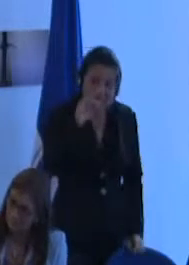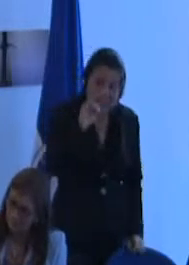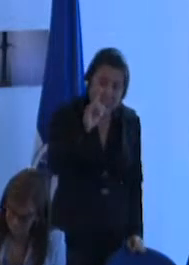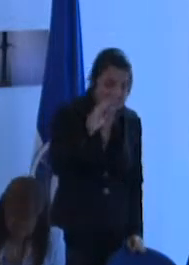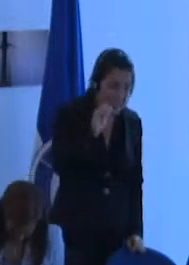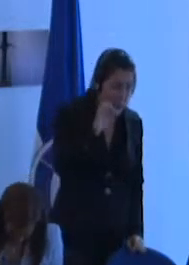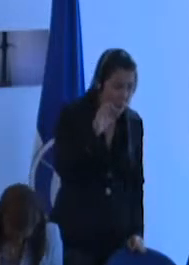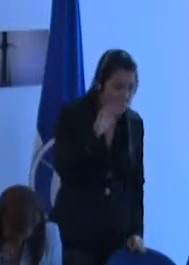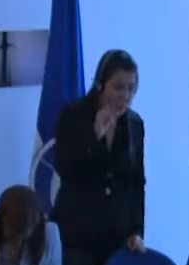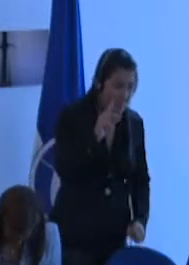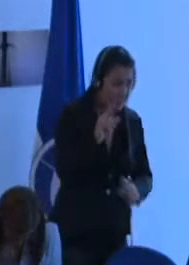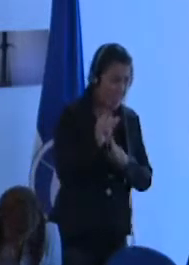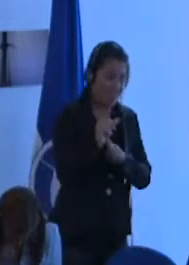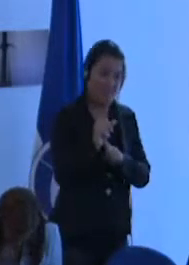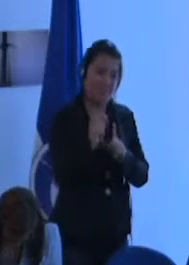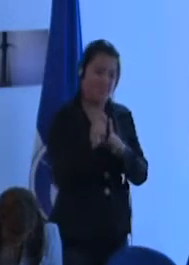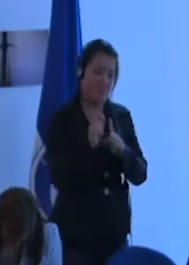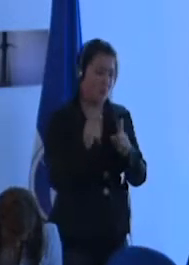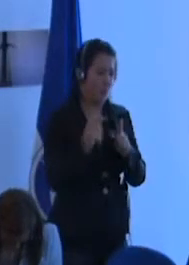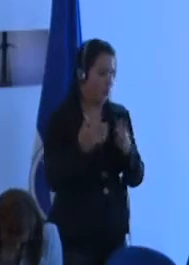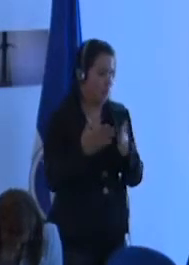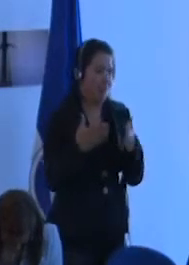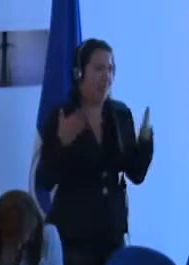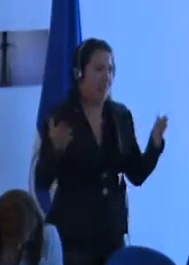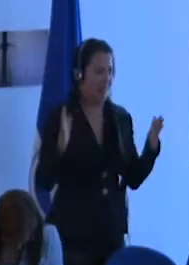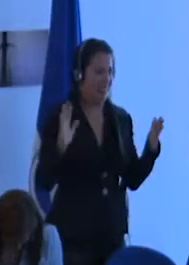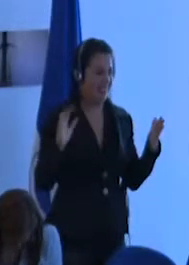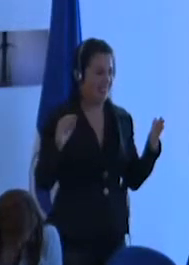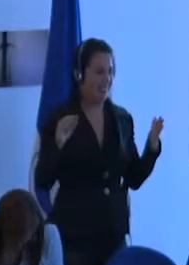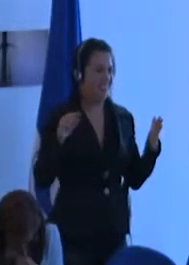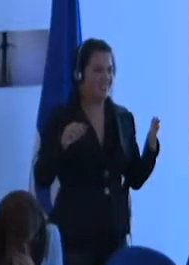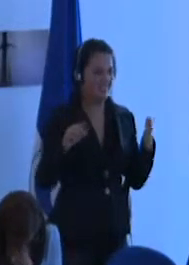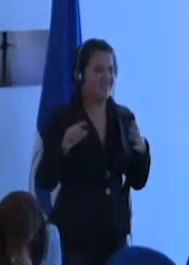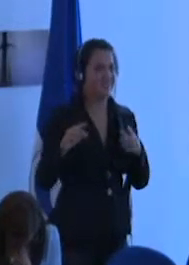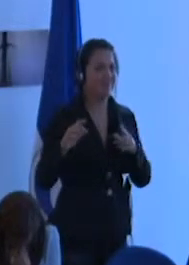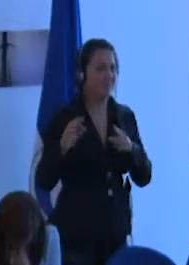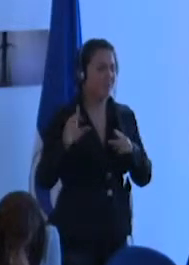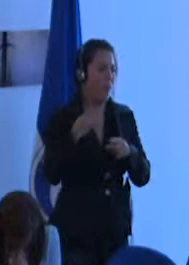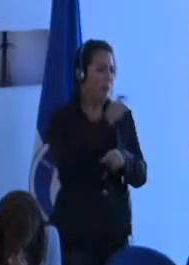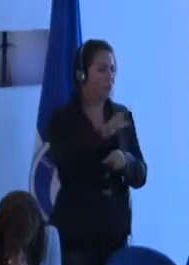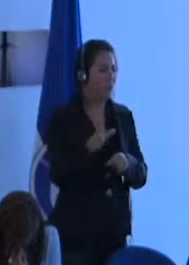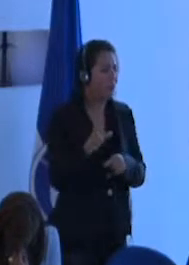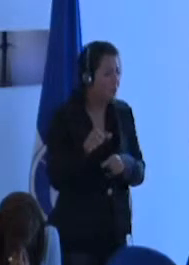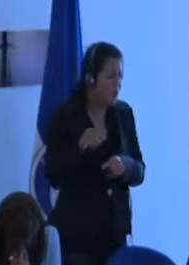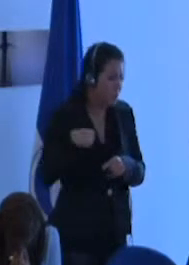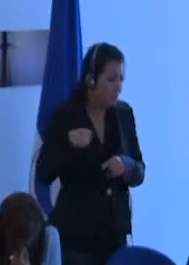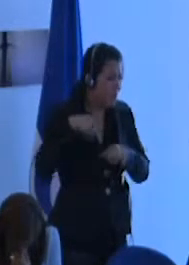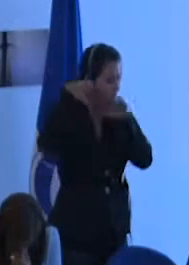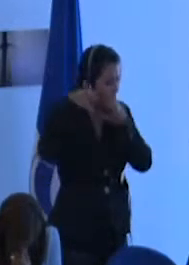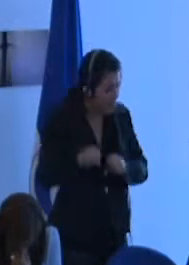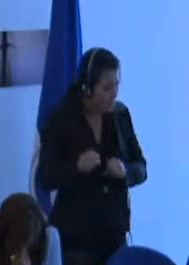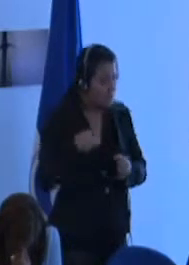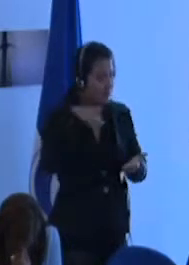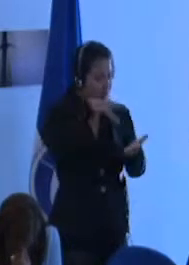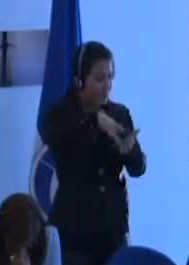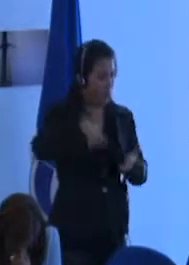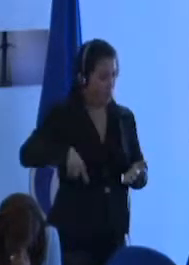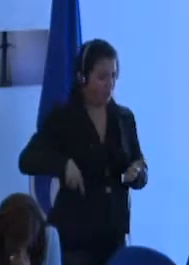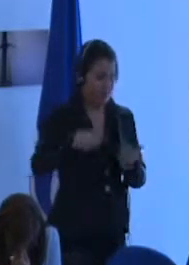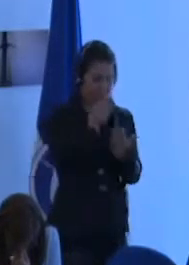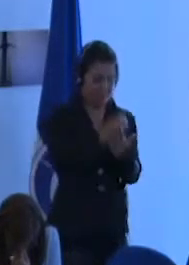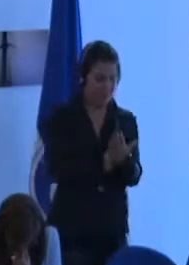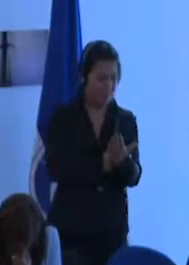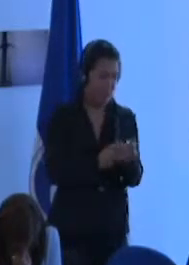muy grande que va a abarcar personas que tienen todas las capacidades de asistir a la escuela sin cambiar el